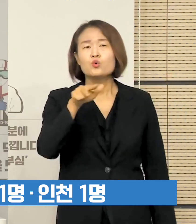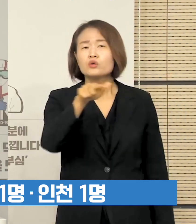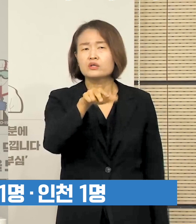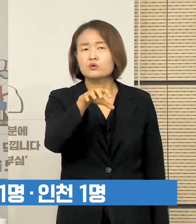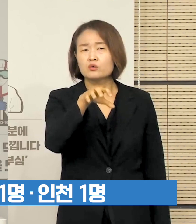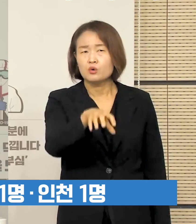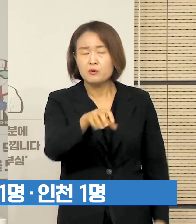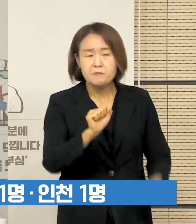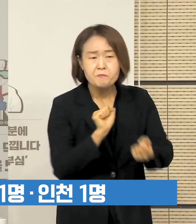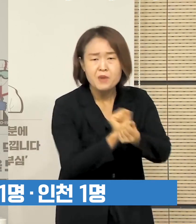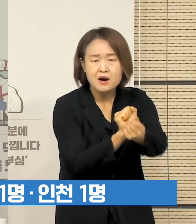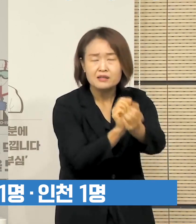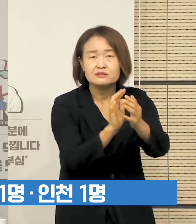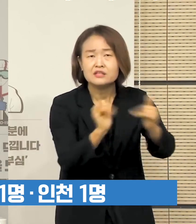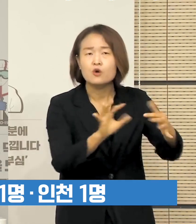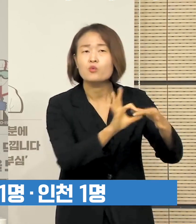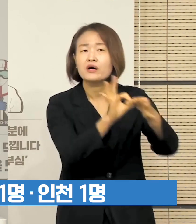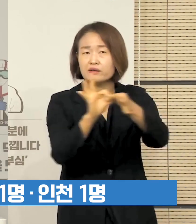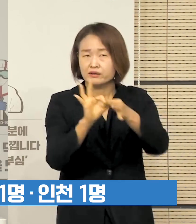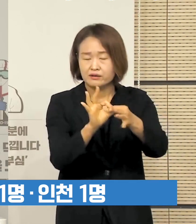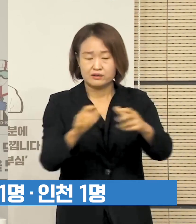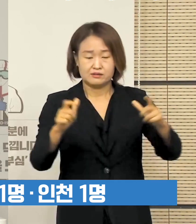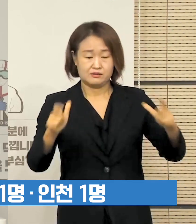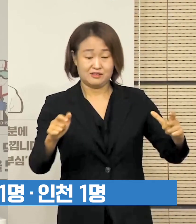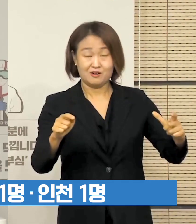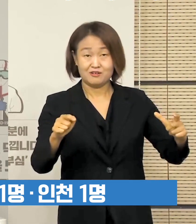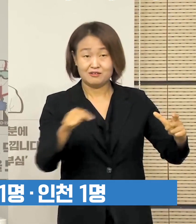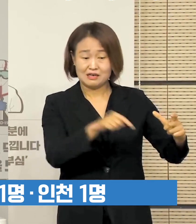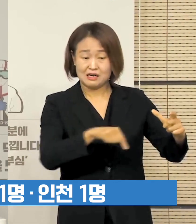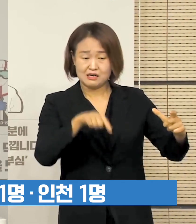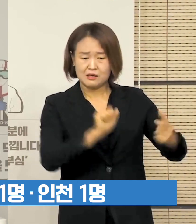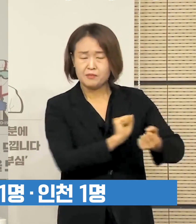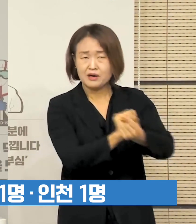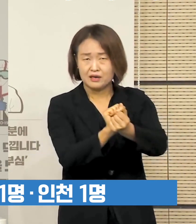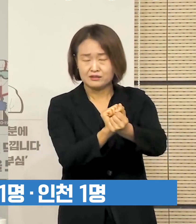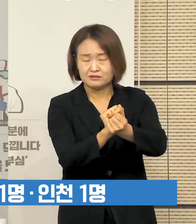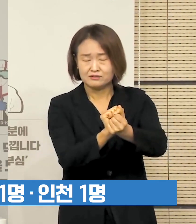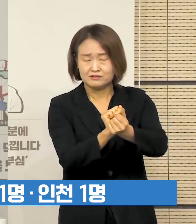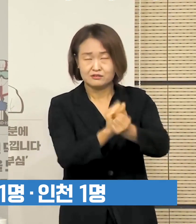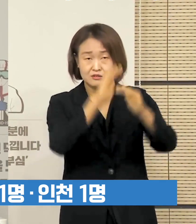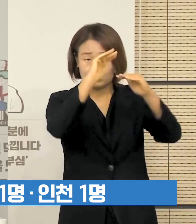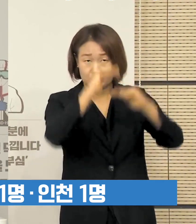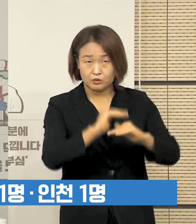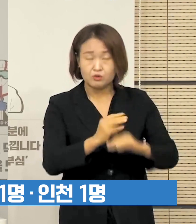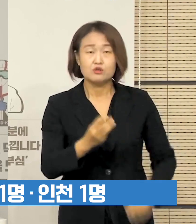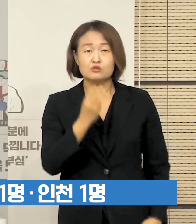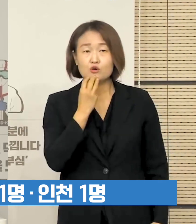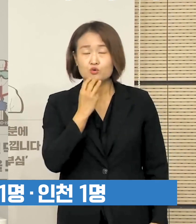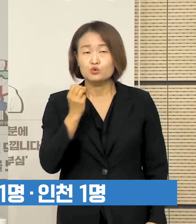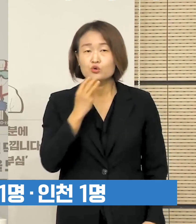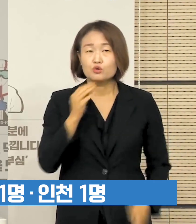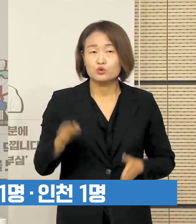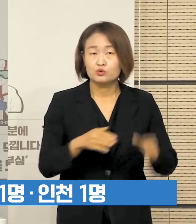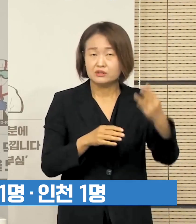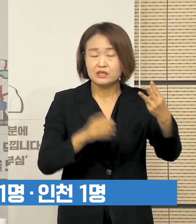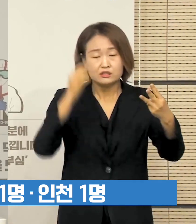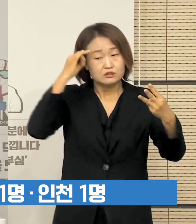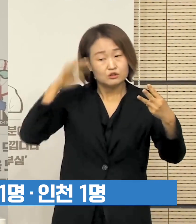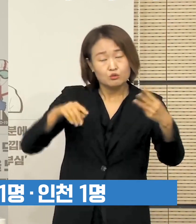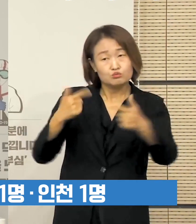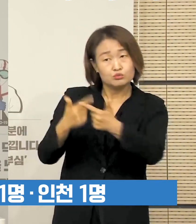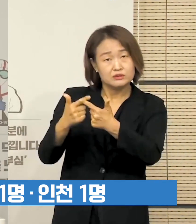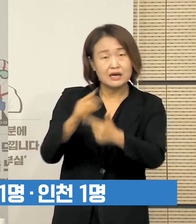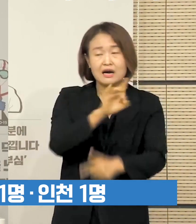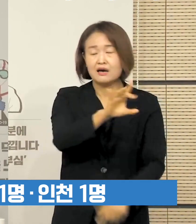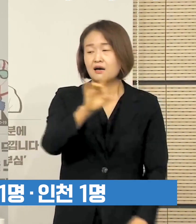환자와 관련된 지역사회 감염입니다. 서울에서 12명, 경기도 3명, 인천, 부산에서